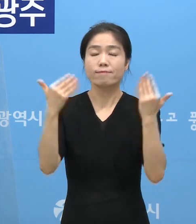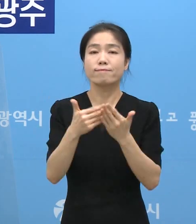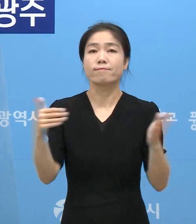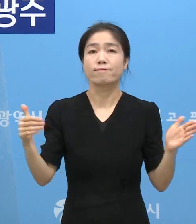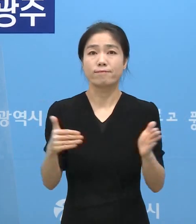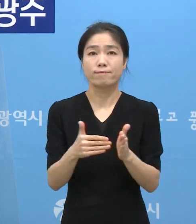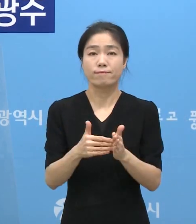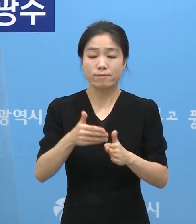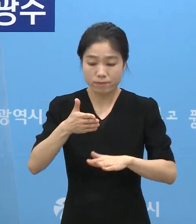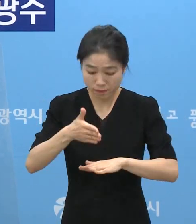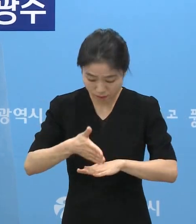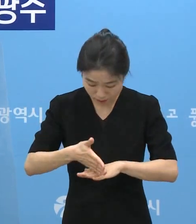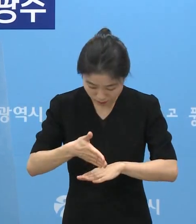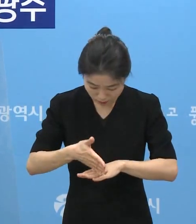감사합니다. 감사합니다.